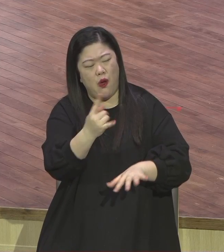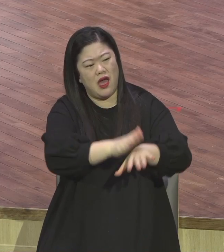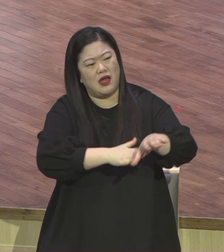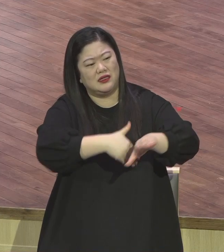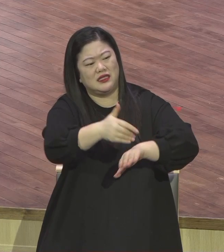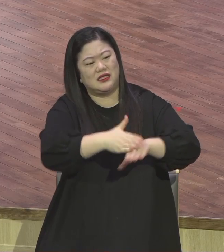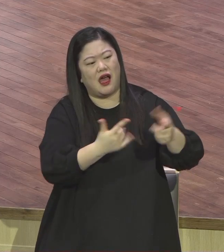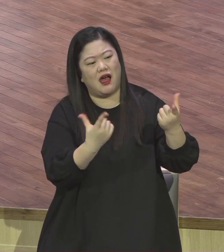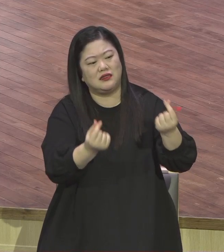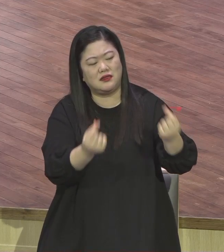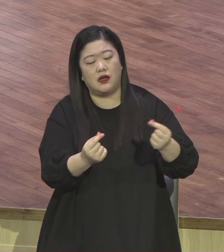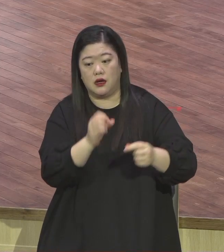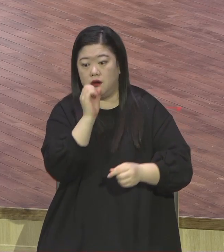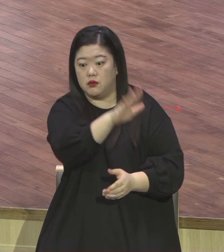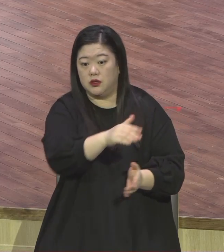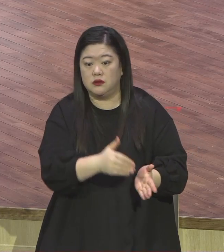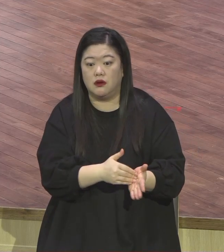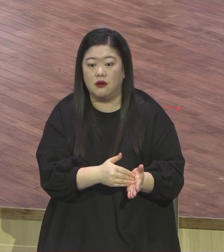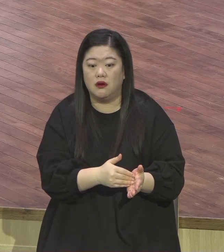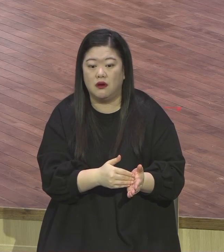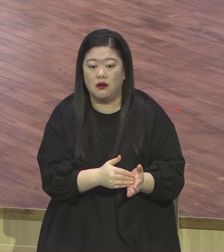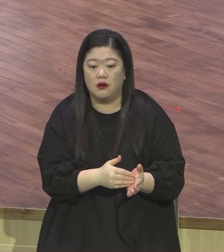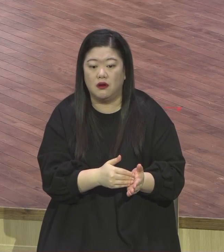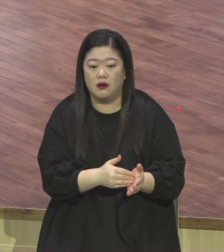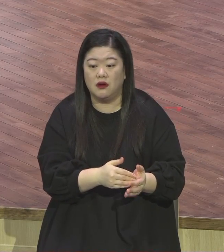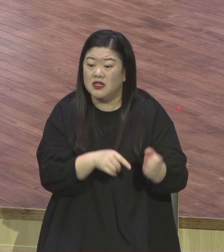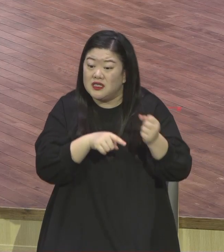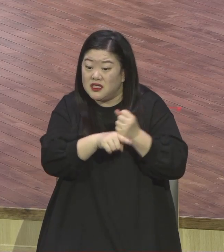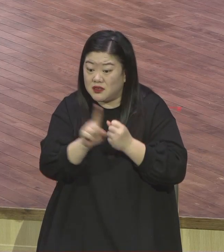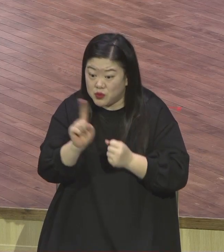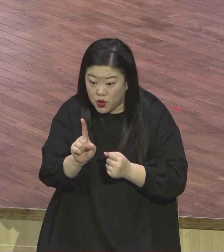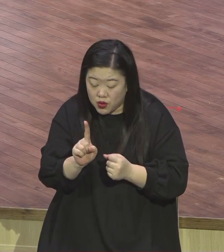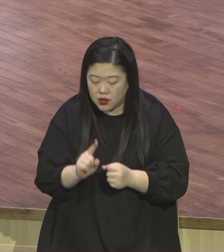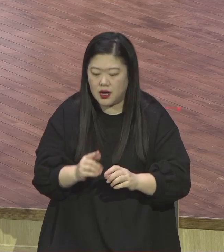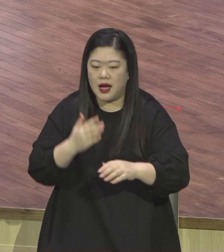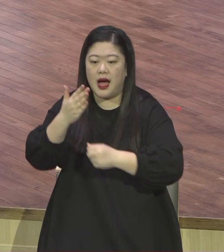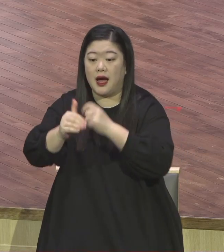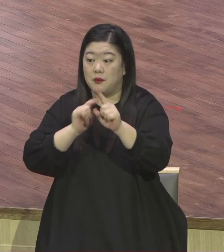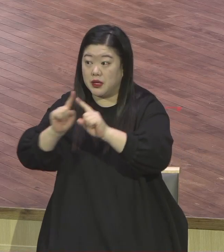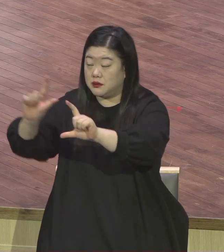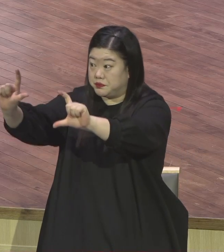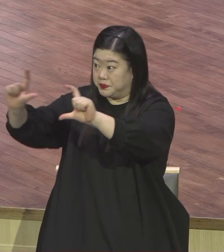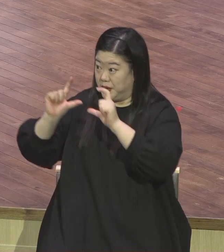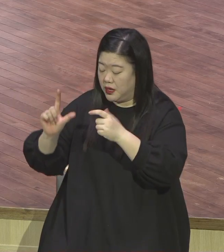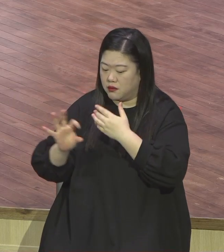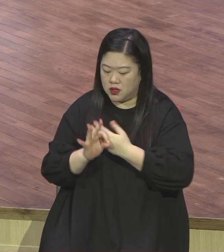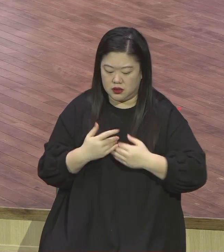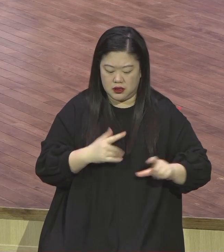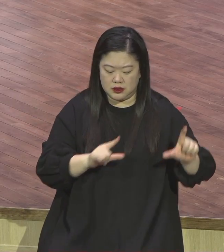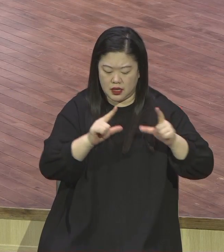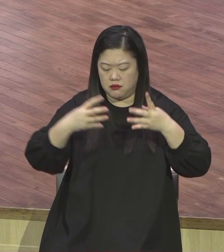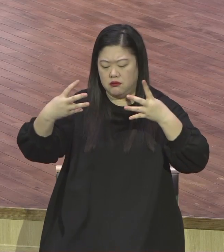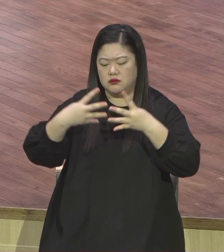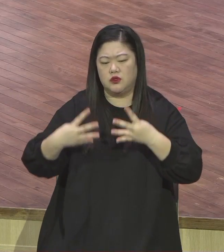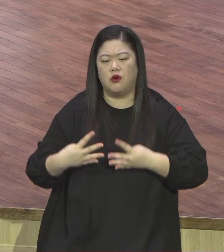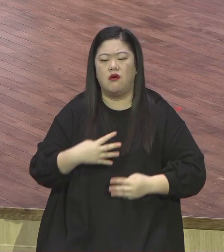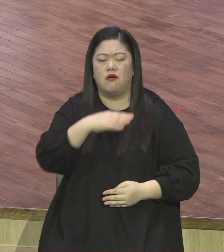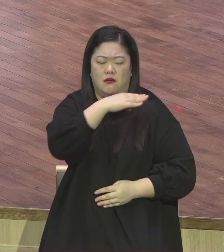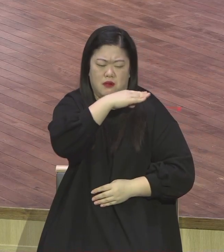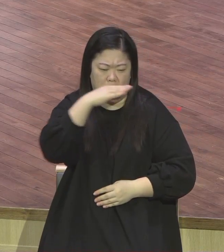말씀 올바른 말씀 적용이 필요하다는 것입니다 예수님께서 당시에 모여있던 무리들을